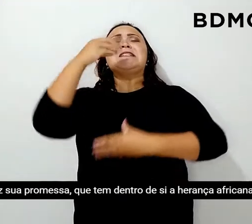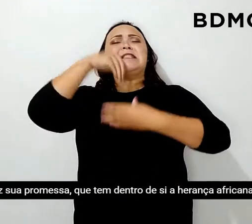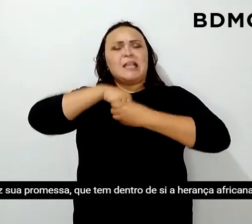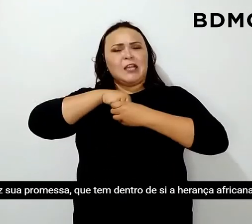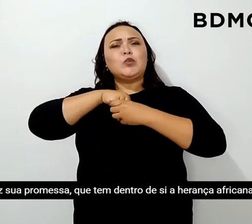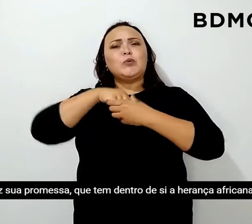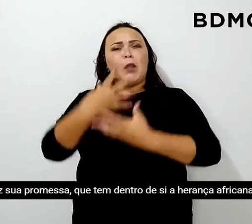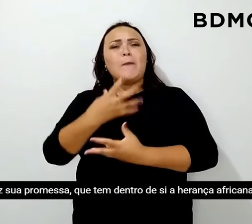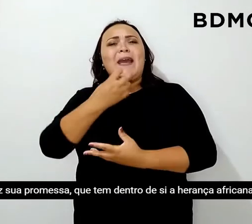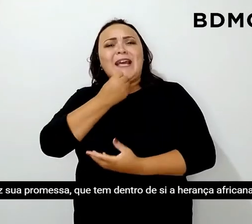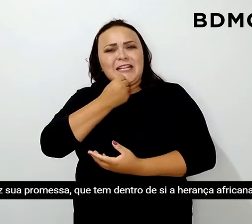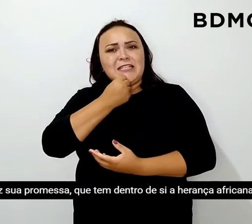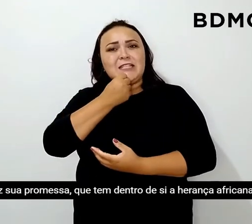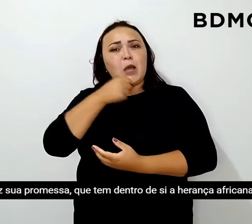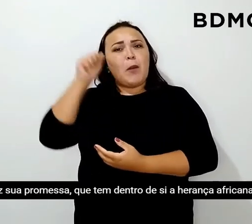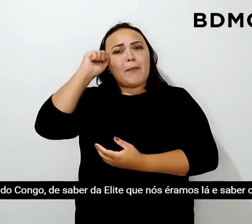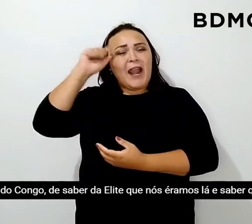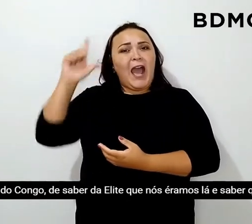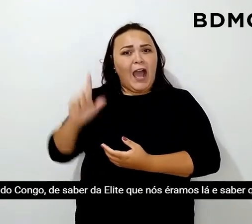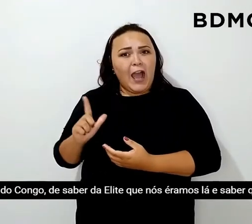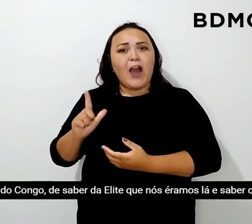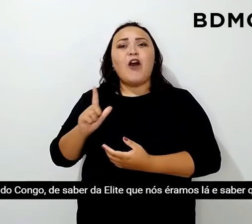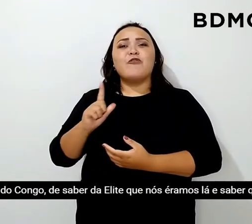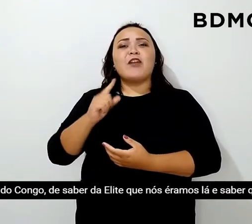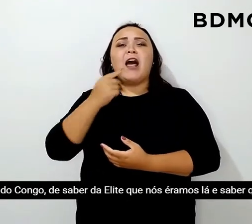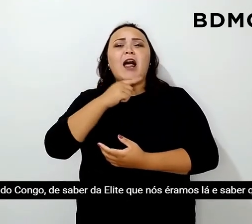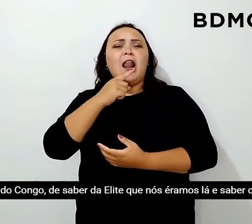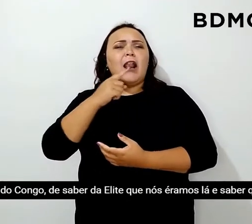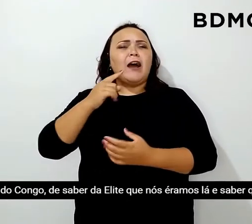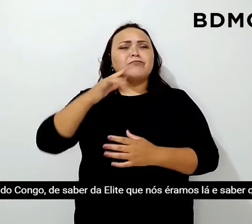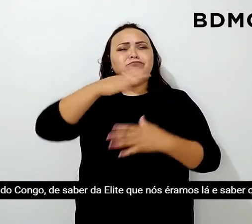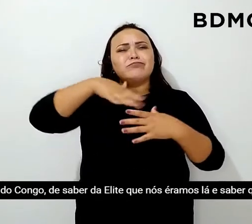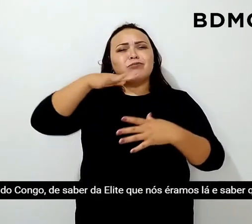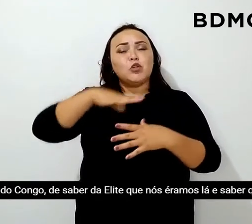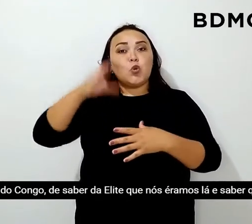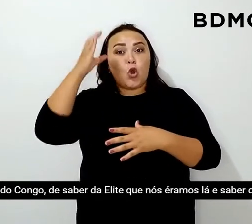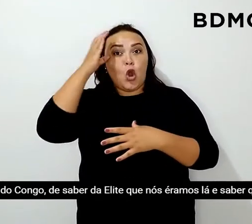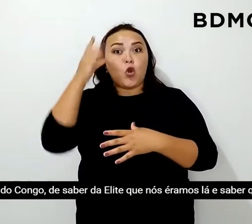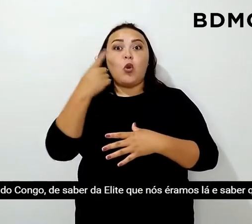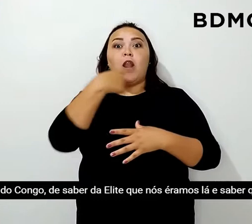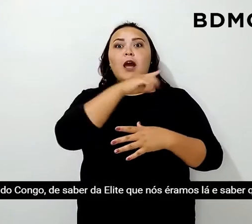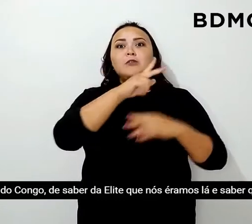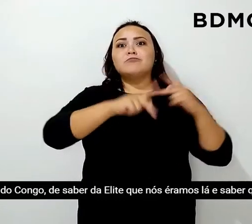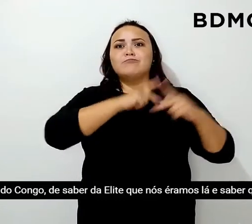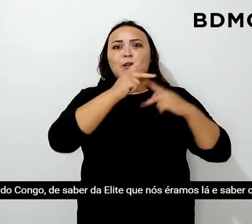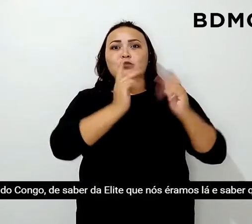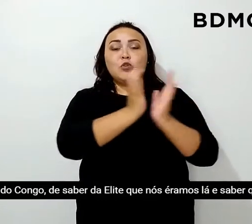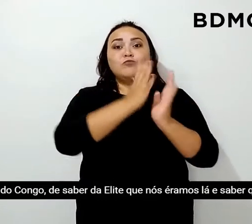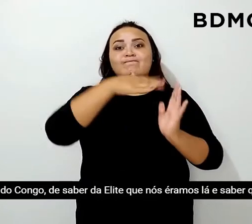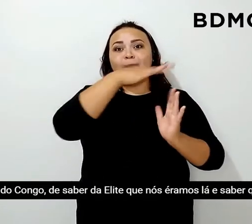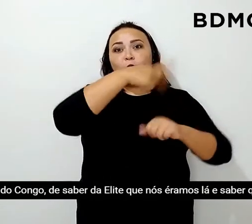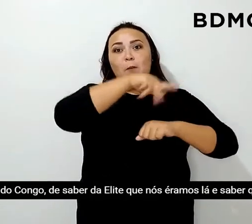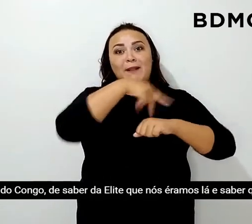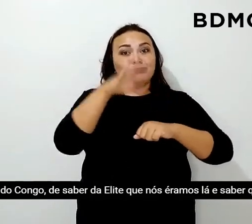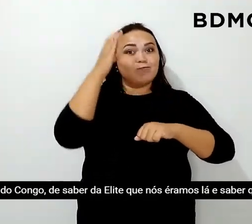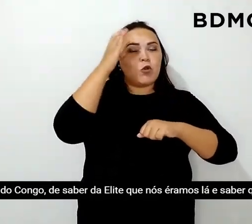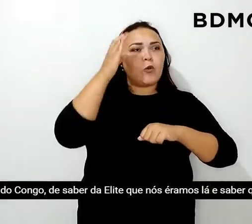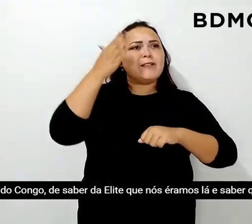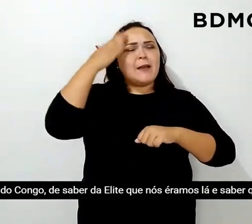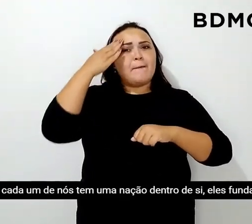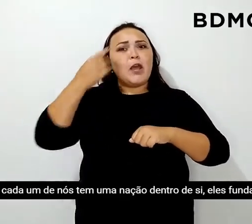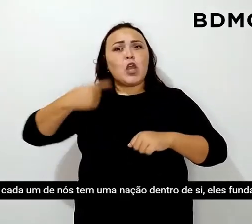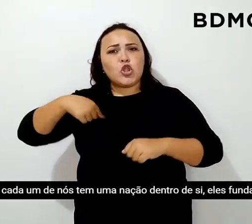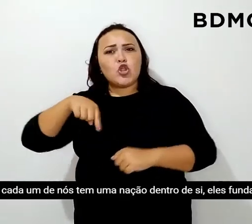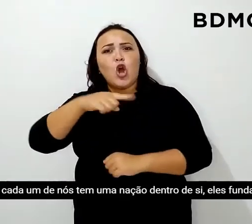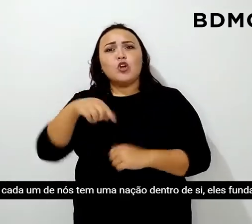herança africana do Reino do Congo, de saber da elite que nós éramos lá e saber